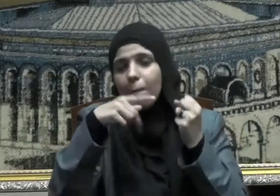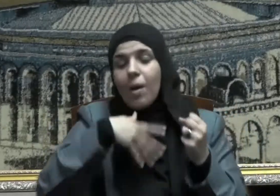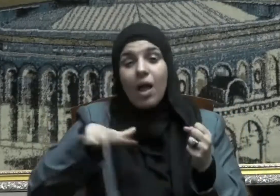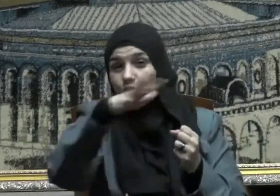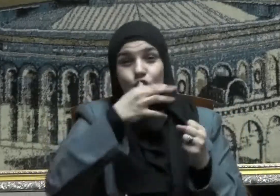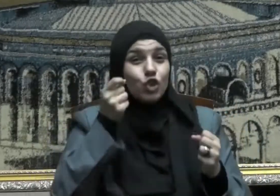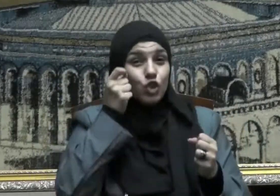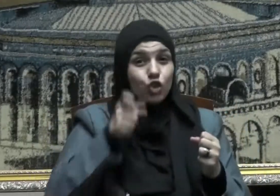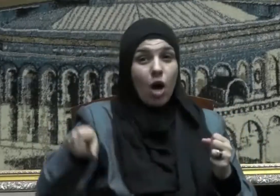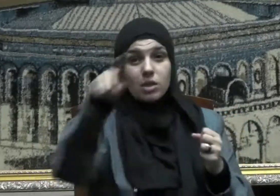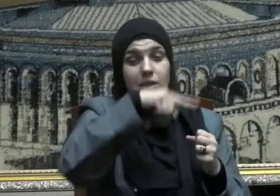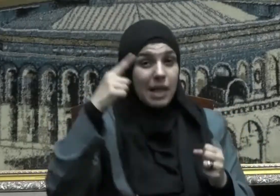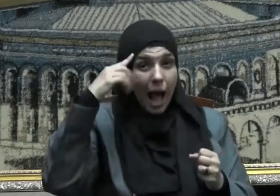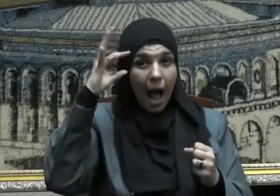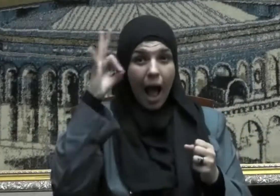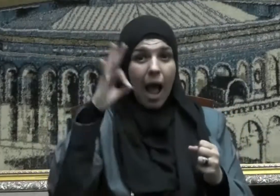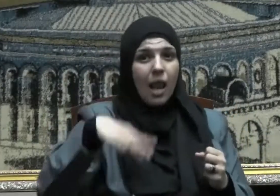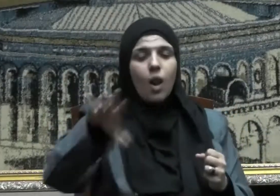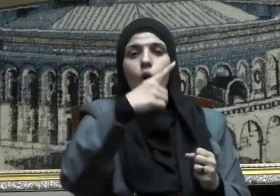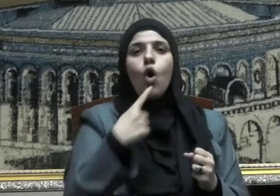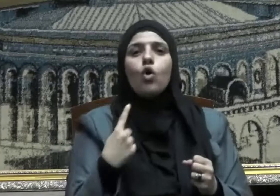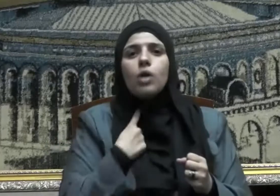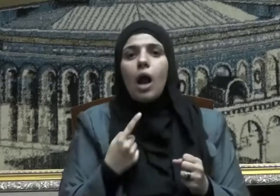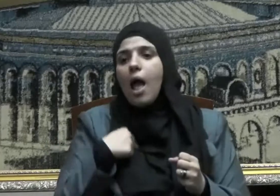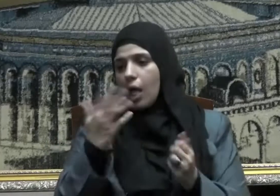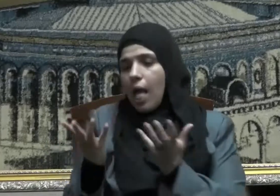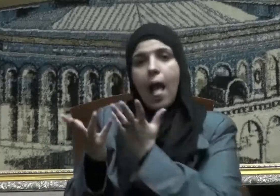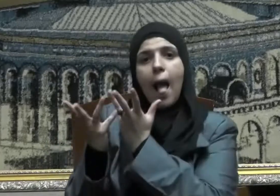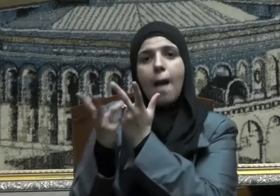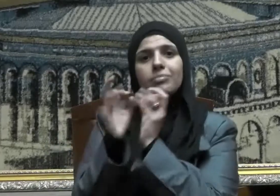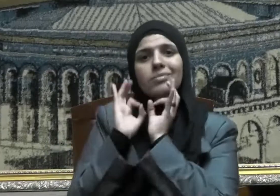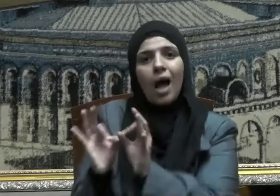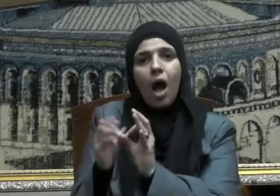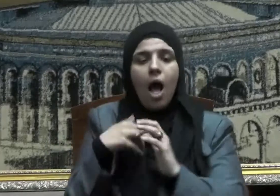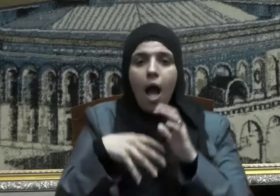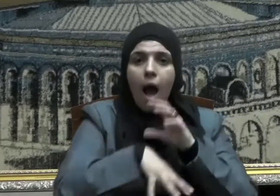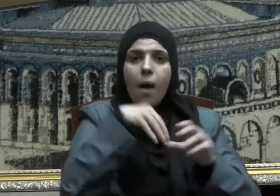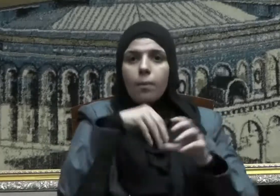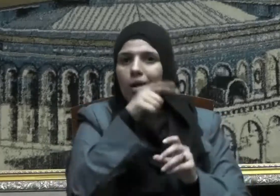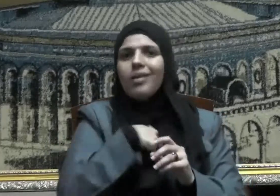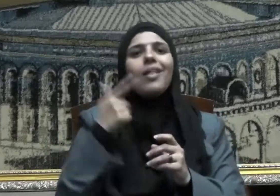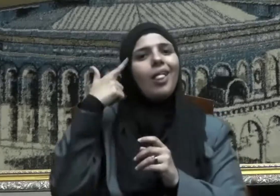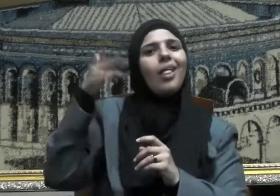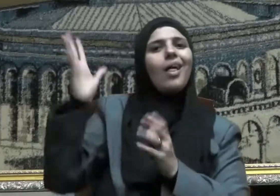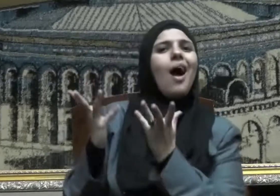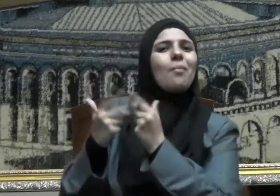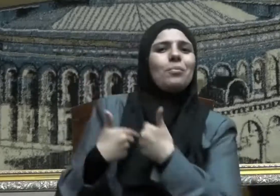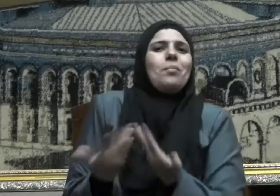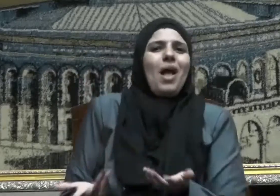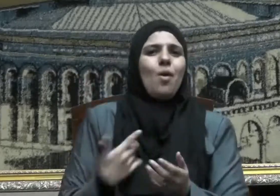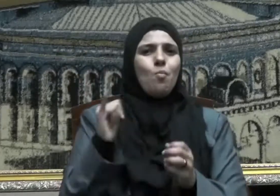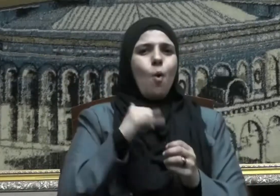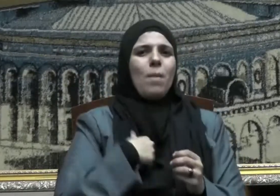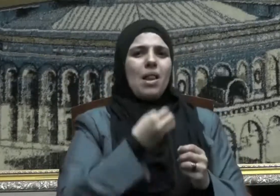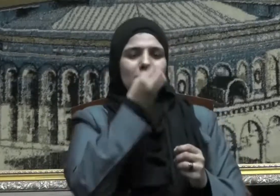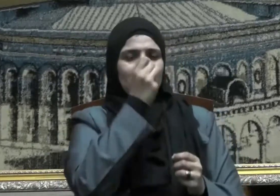يدرك أنه إذا تعارض الكيف والكم فإن العبرة والمباهات